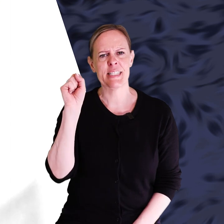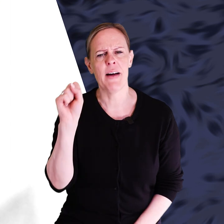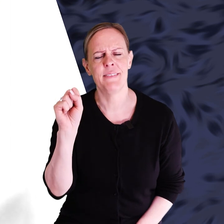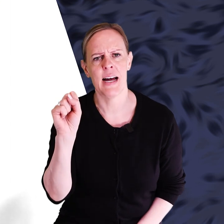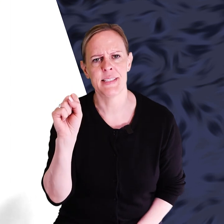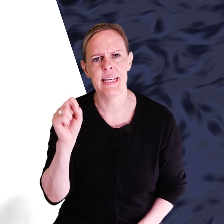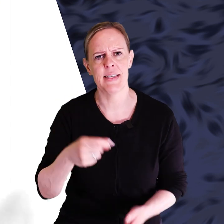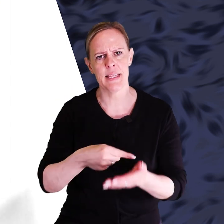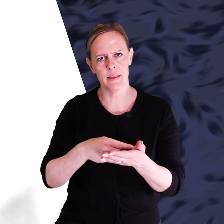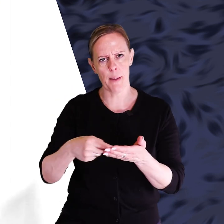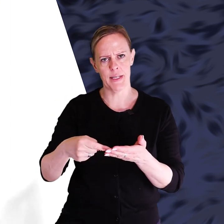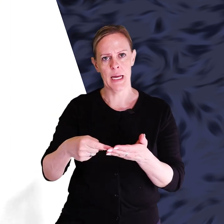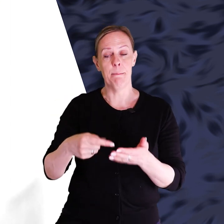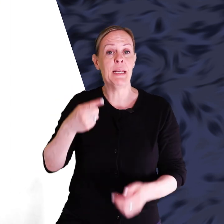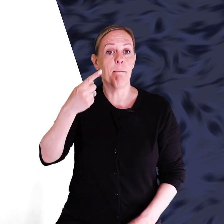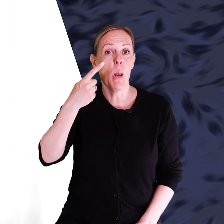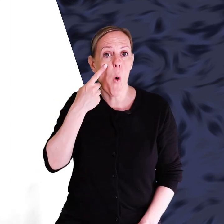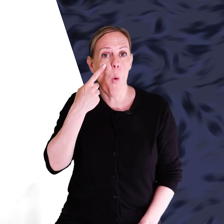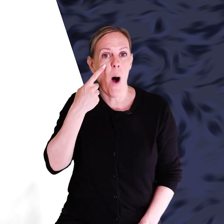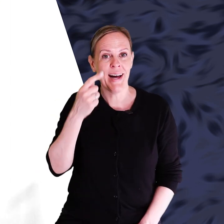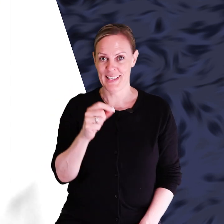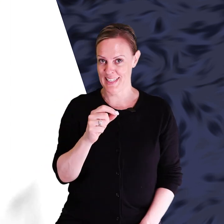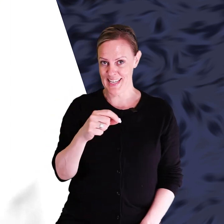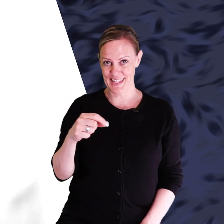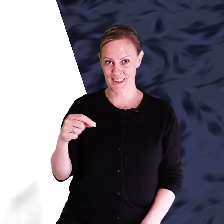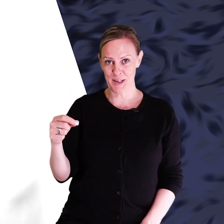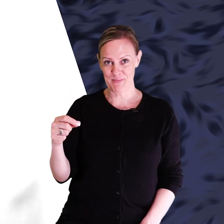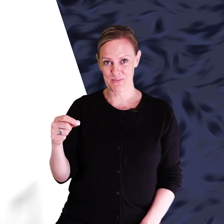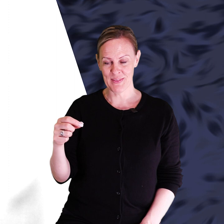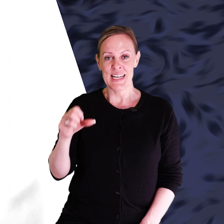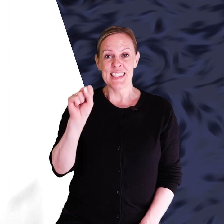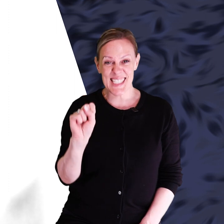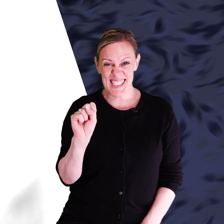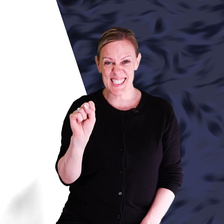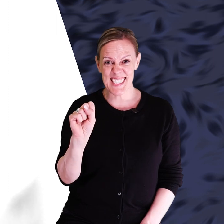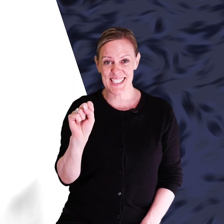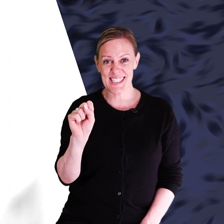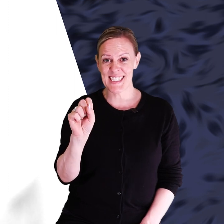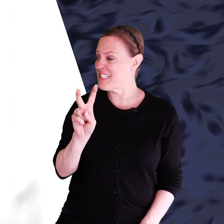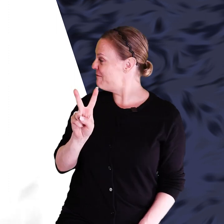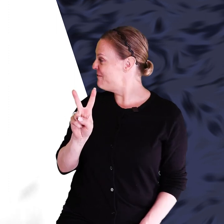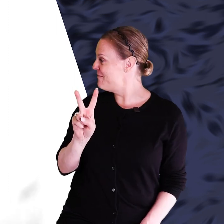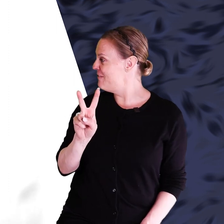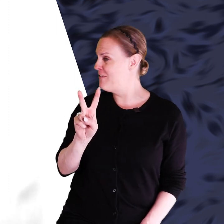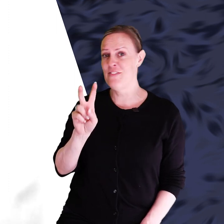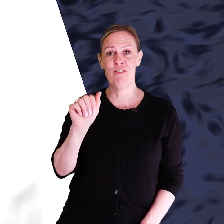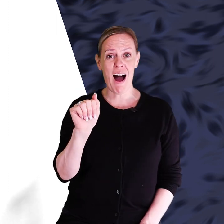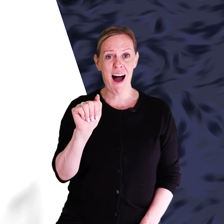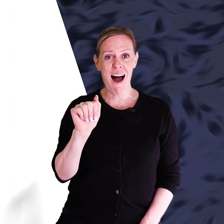Svante han skriver sitt namn med den blåa kritan. S-v-v